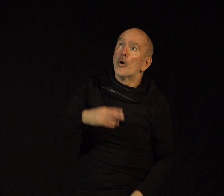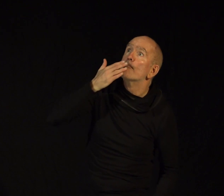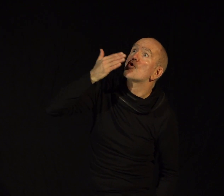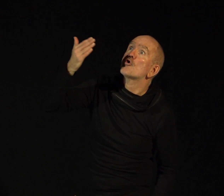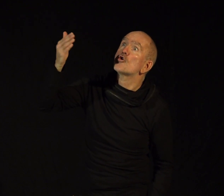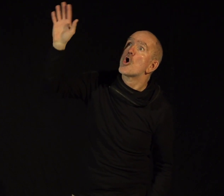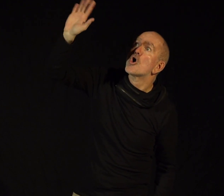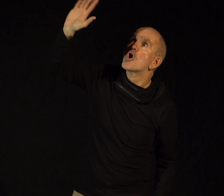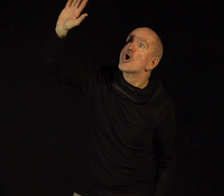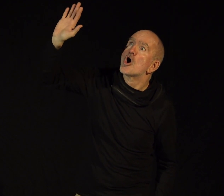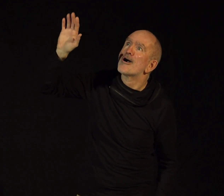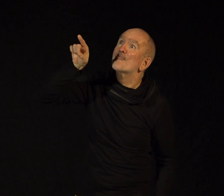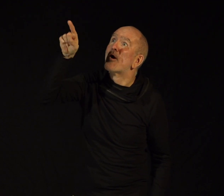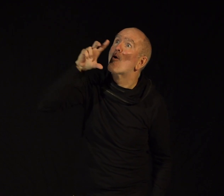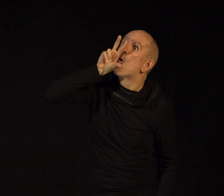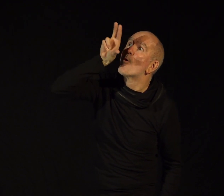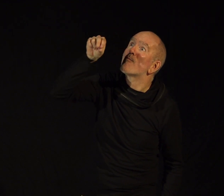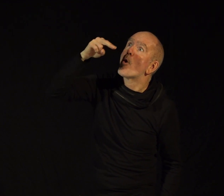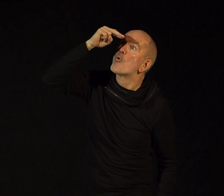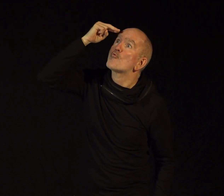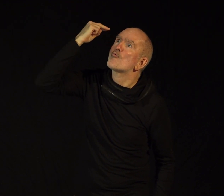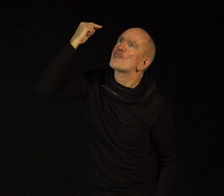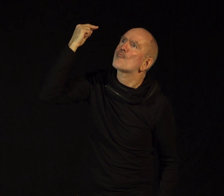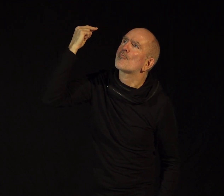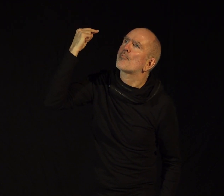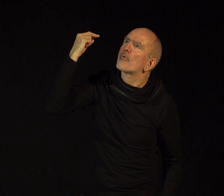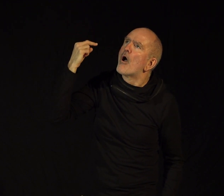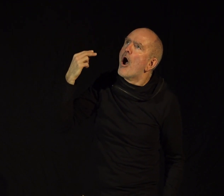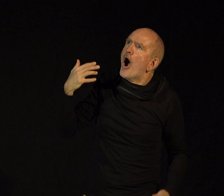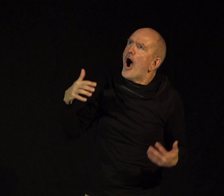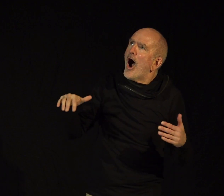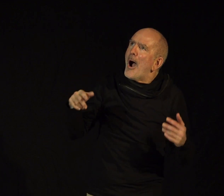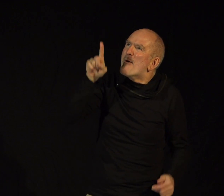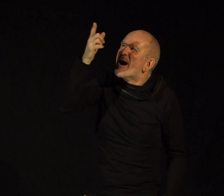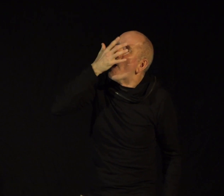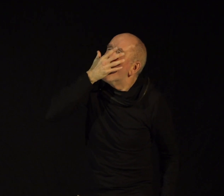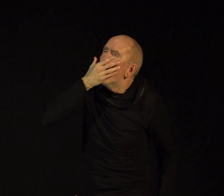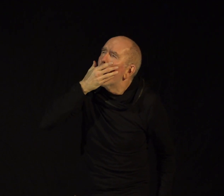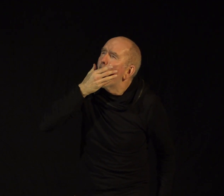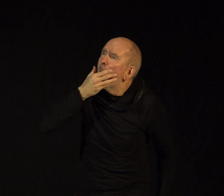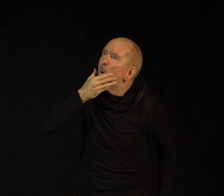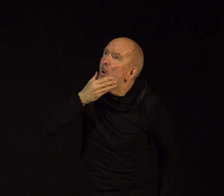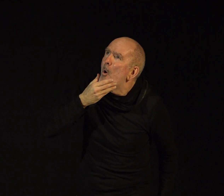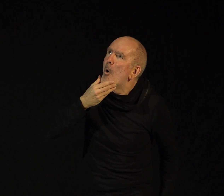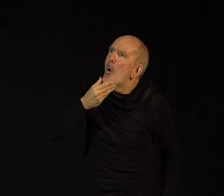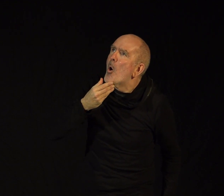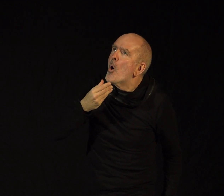« Eh, bonjour, monsieur du corbeau, que vous êtes joli, que vous me